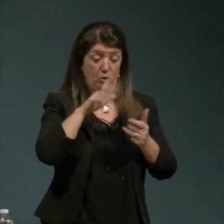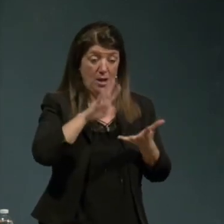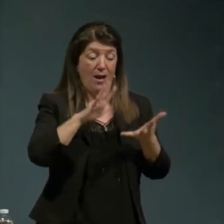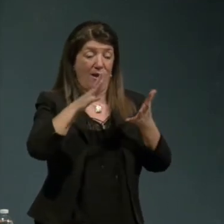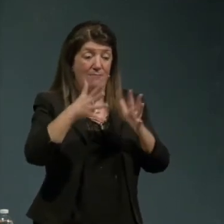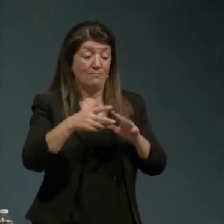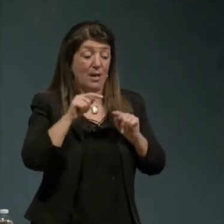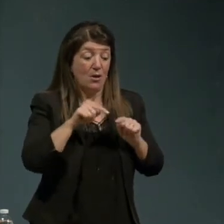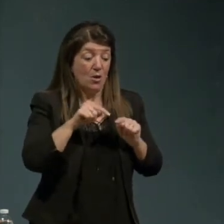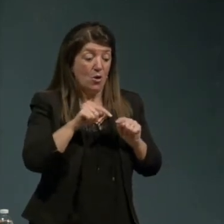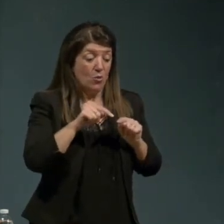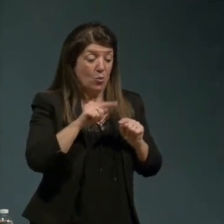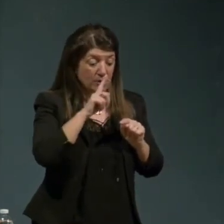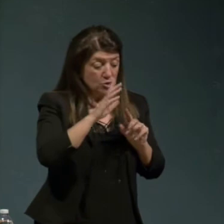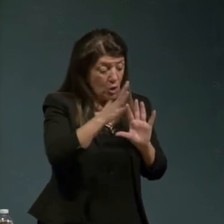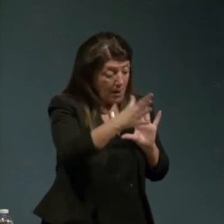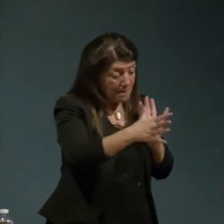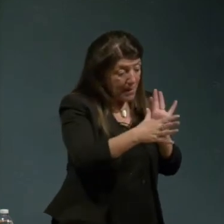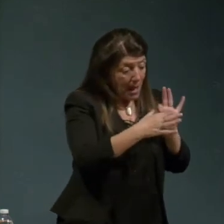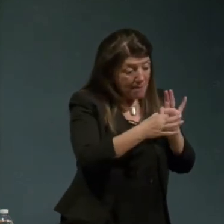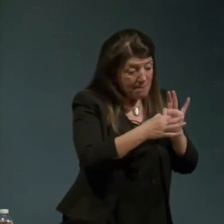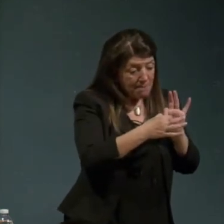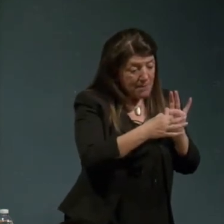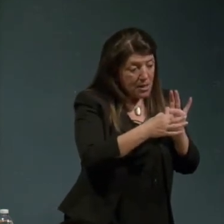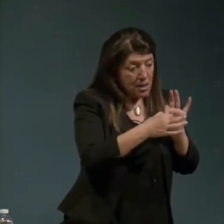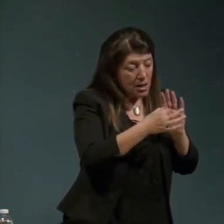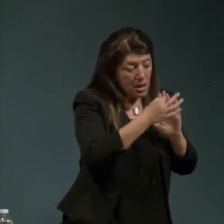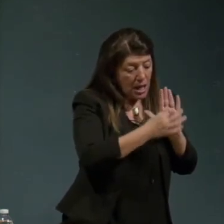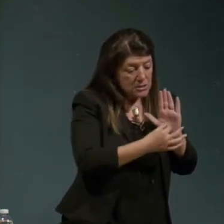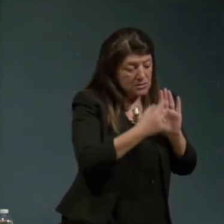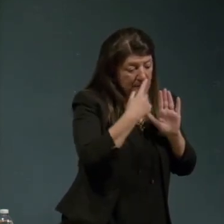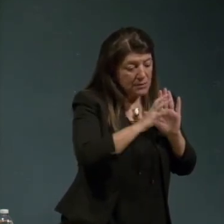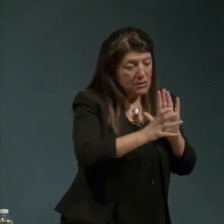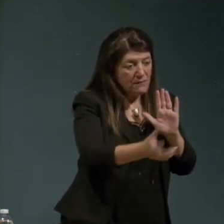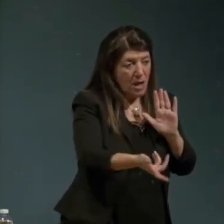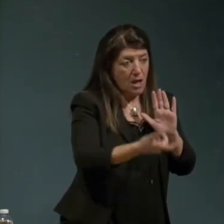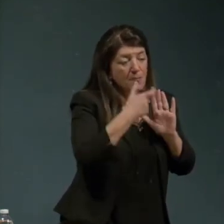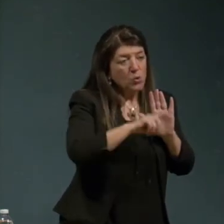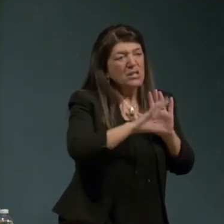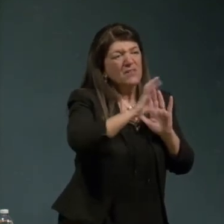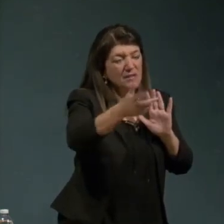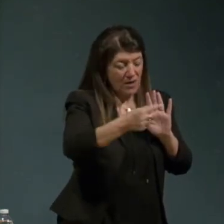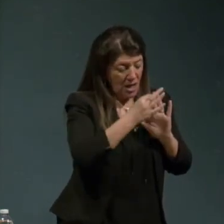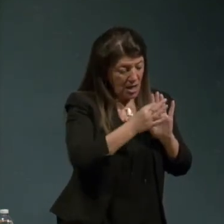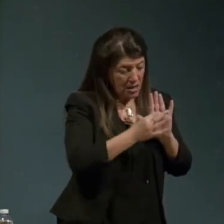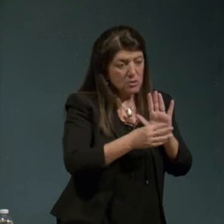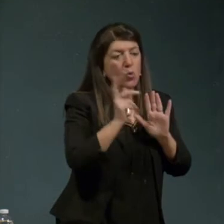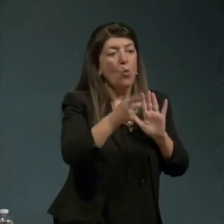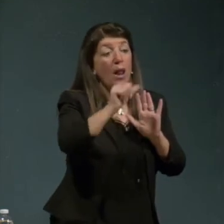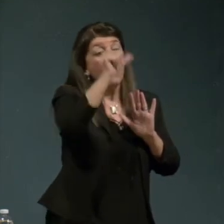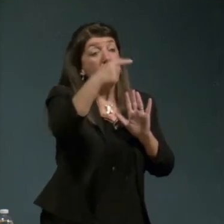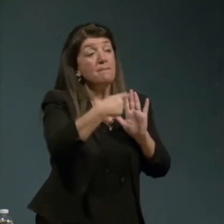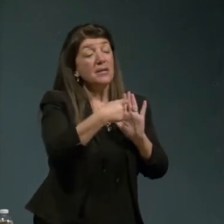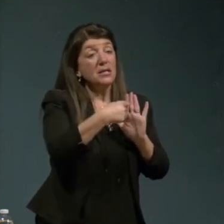aspetti diversi il primo aspetto la tendenza l